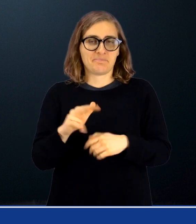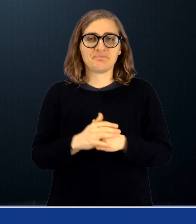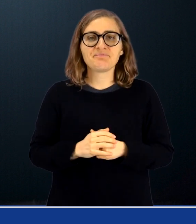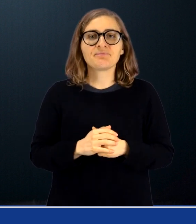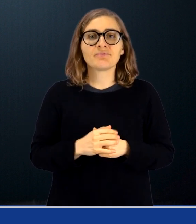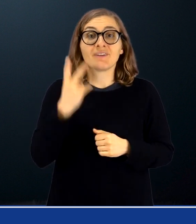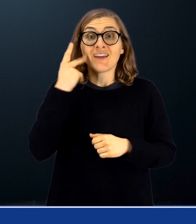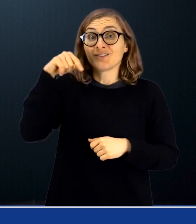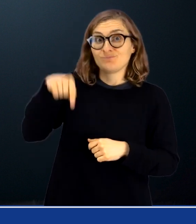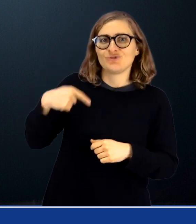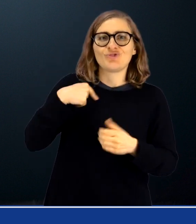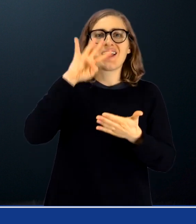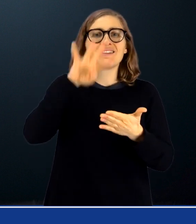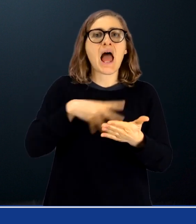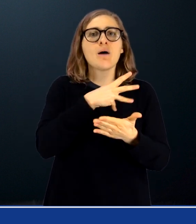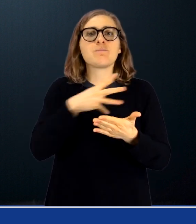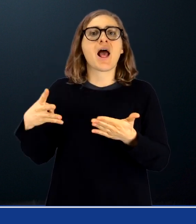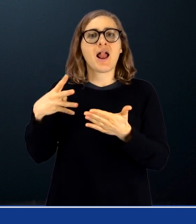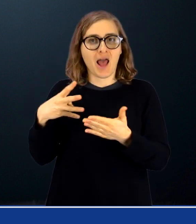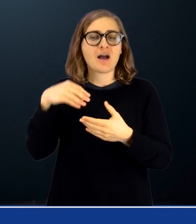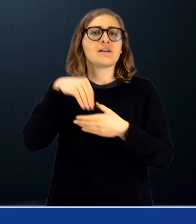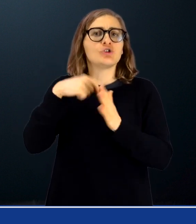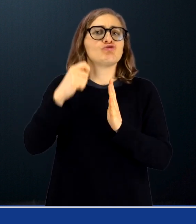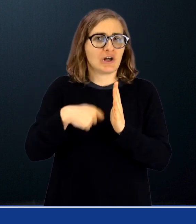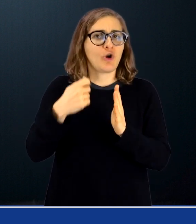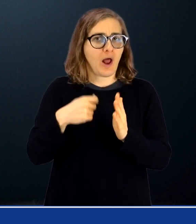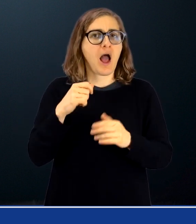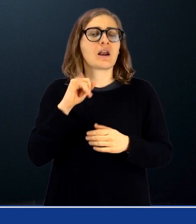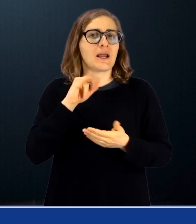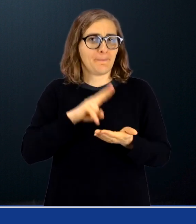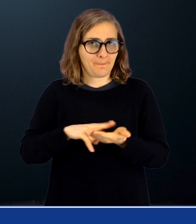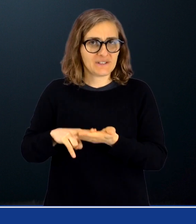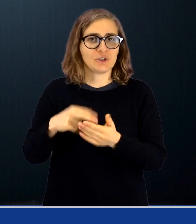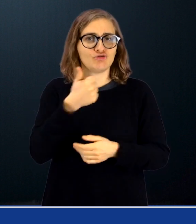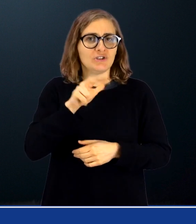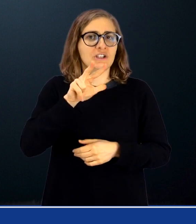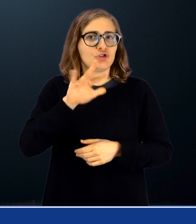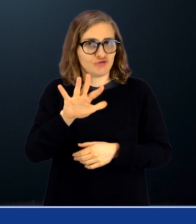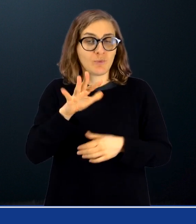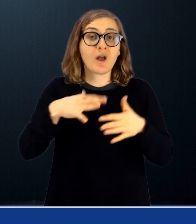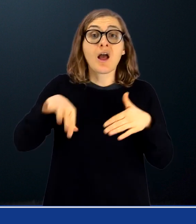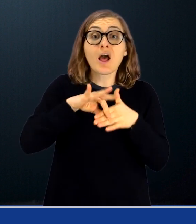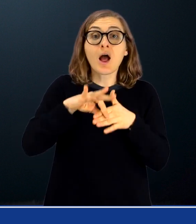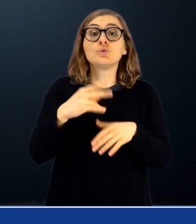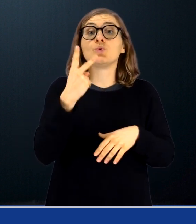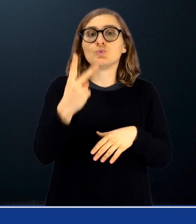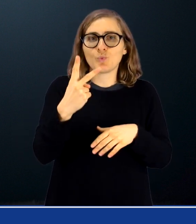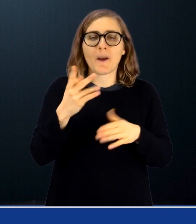Ecco quindi di seguito la tabella ufficiale Inps. Vedi pagina 33 allegato 2 a